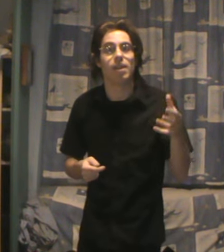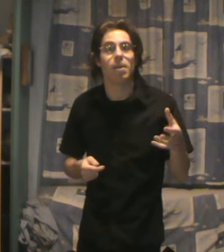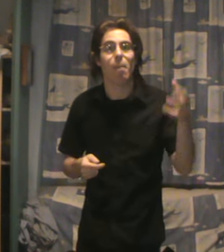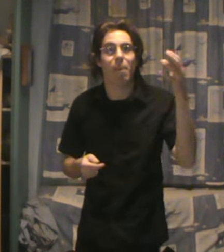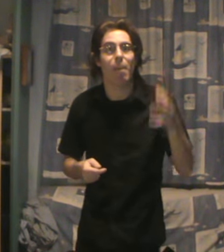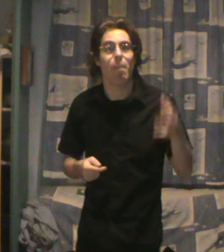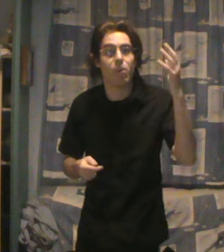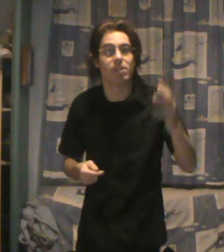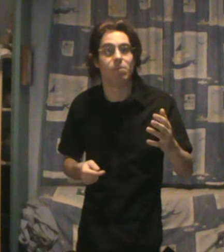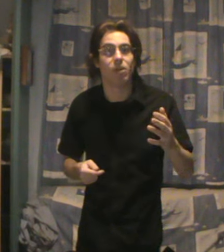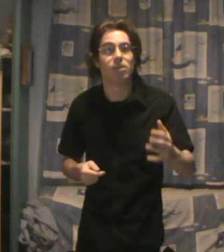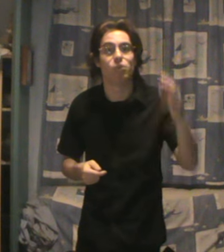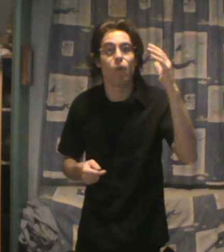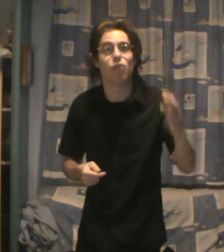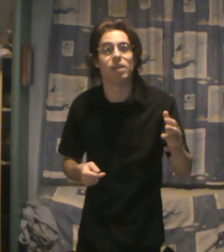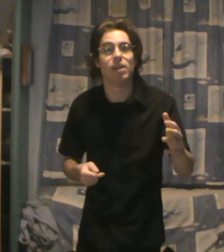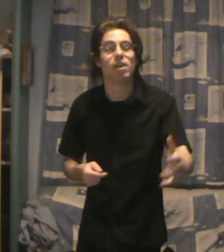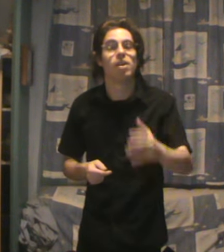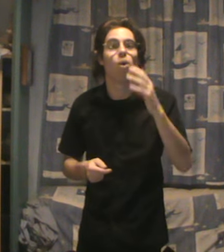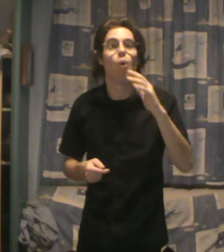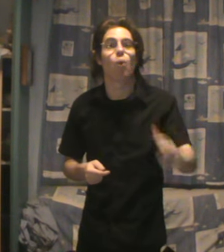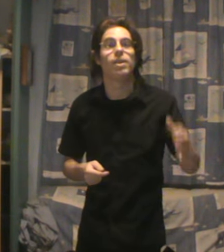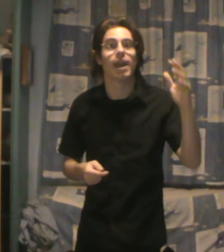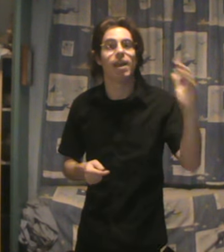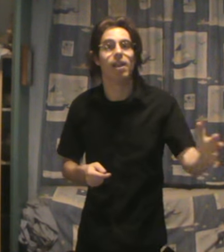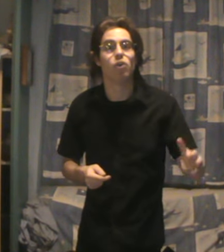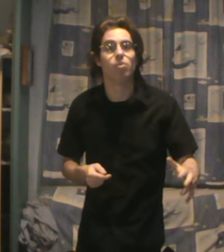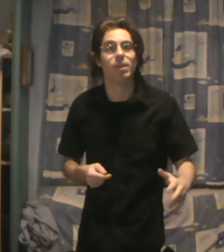'était pas possible. Si on le faisait, on ruinerait l'économie.